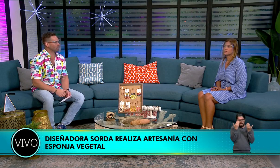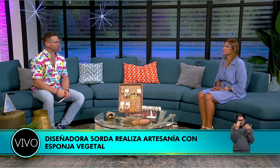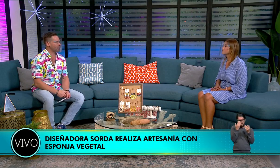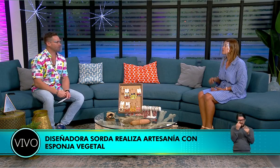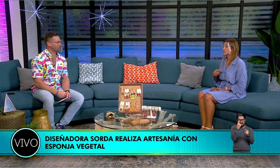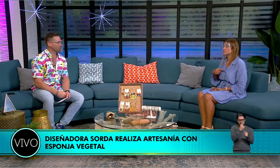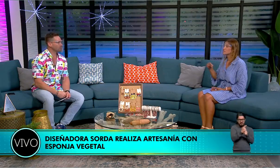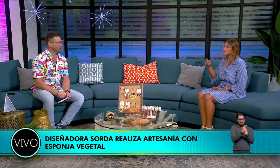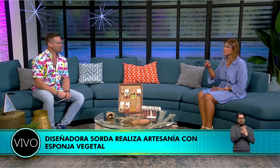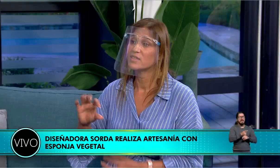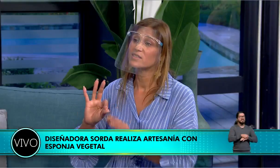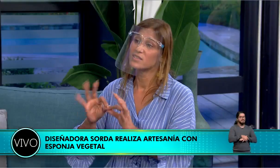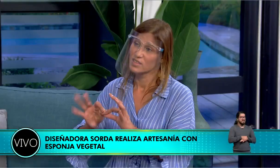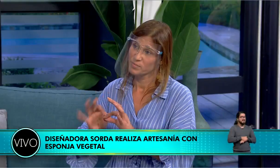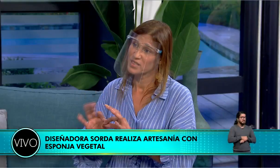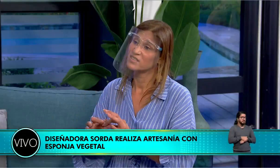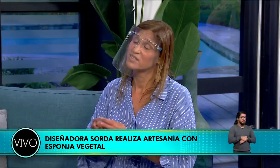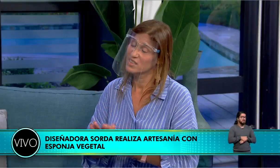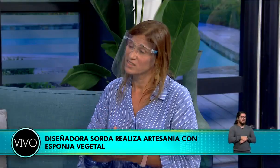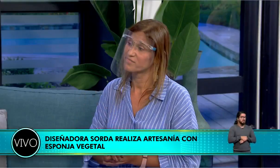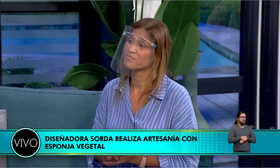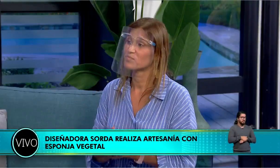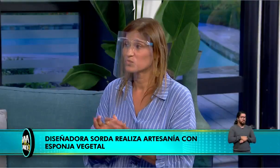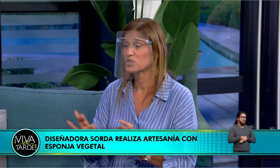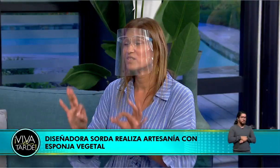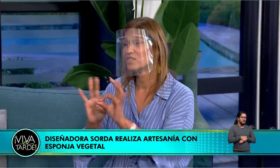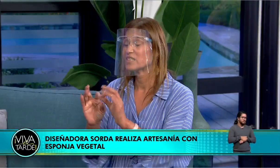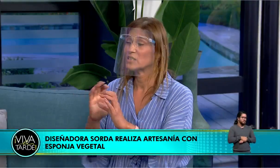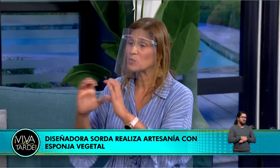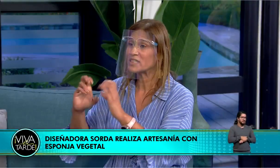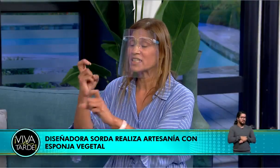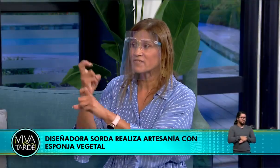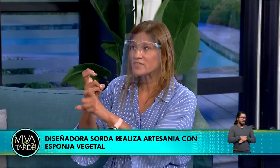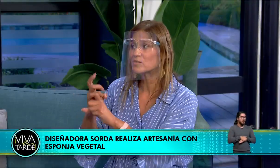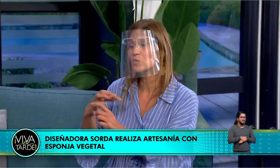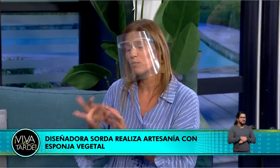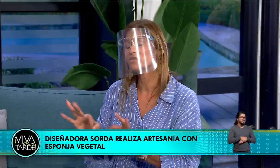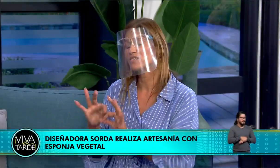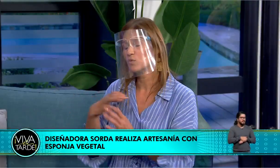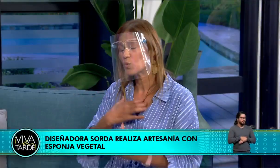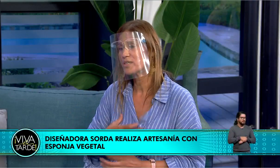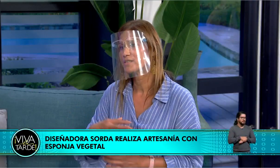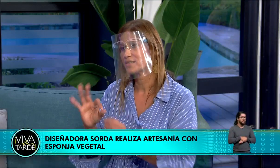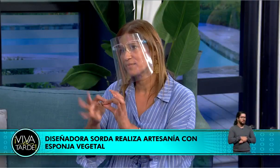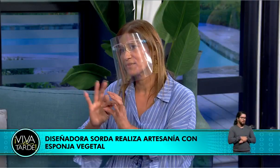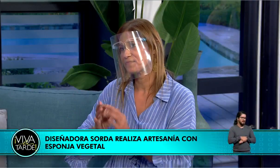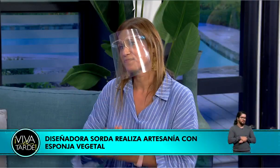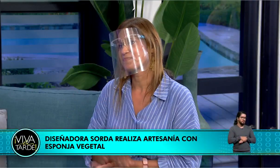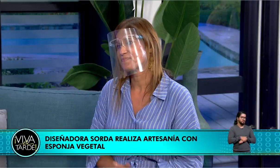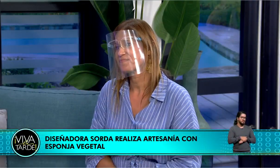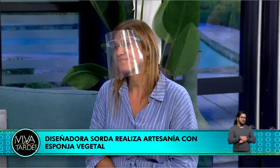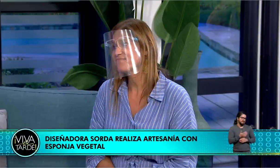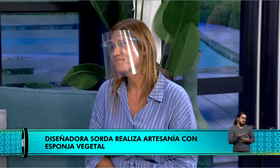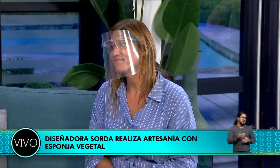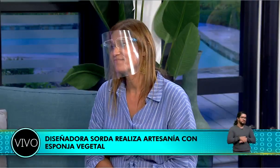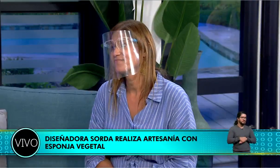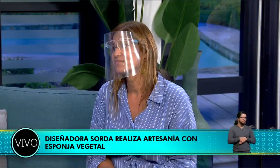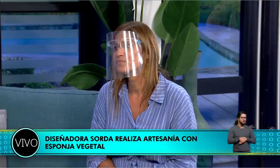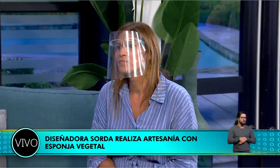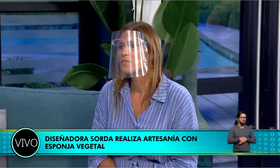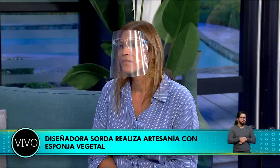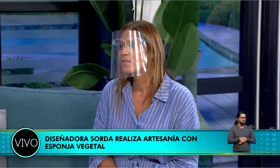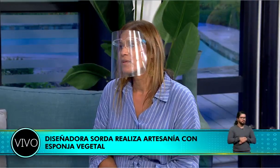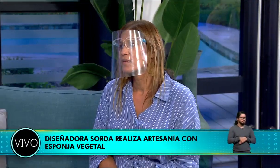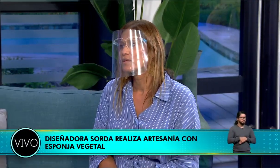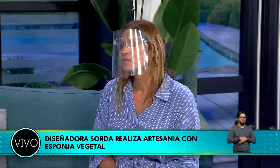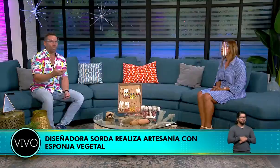el proceso de high school. Sí, exactamente. Por esto mismo, porque el intérprete de lenguaje de señas es bien, bien importante para la comunicación y ese era mi deseo en ese